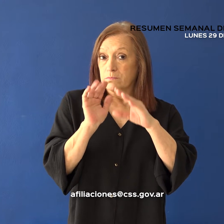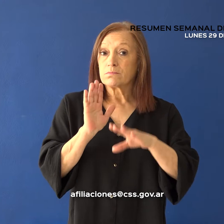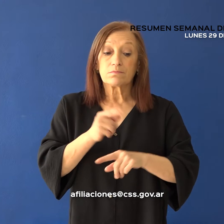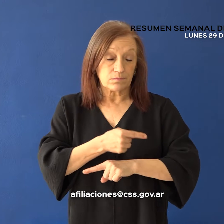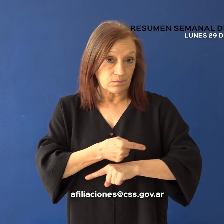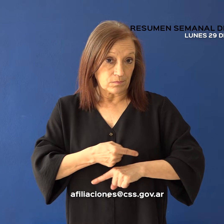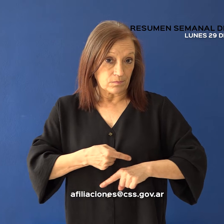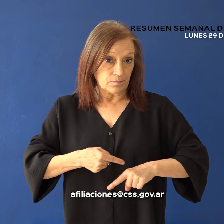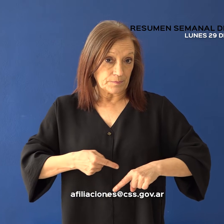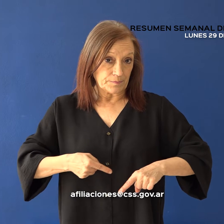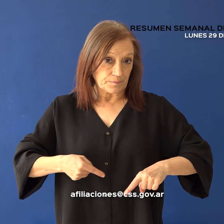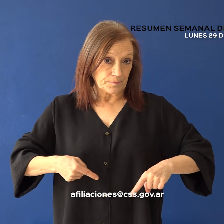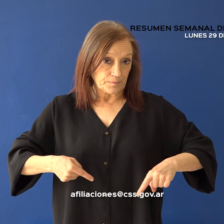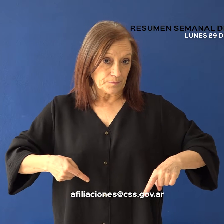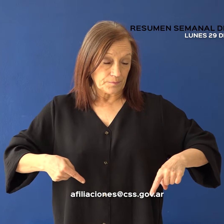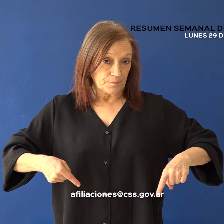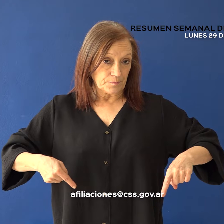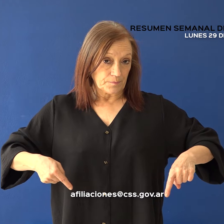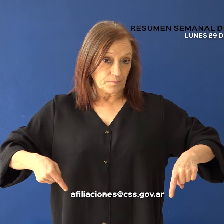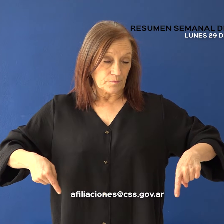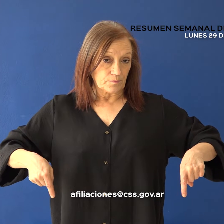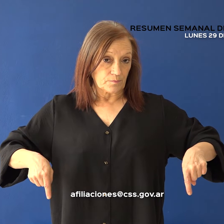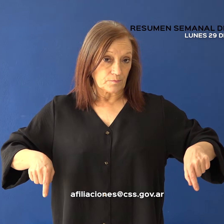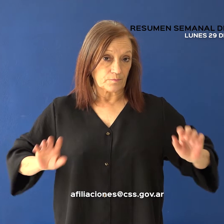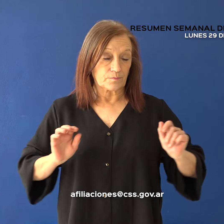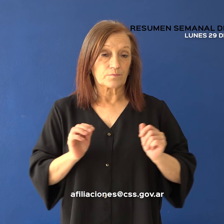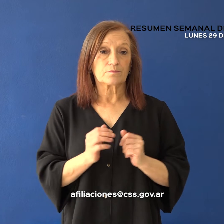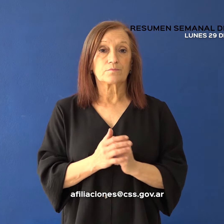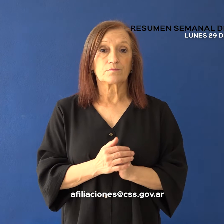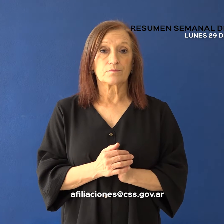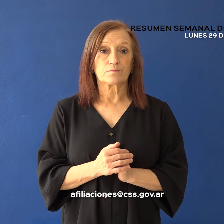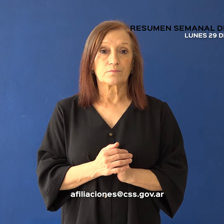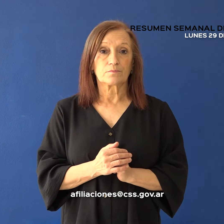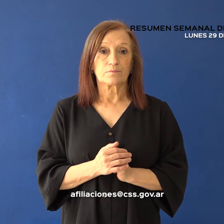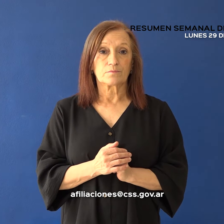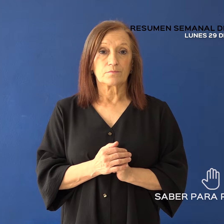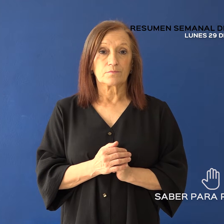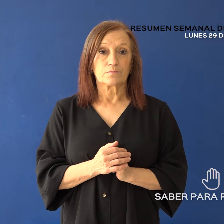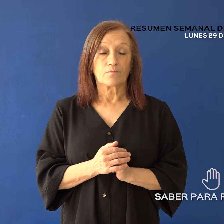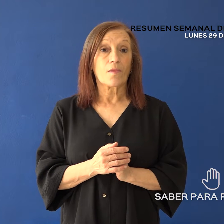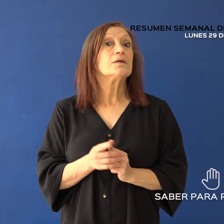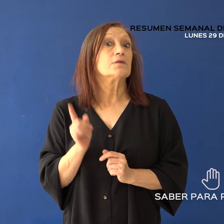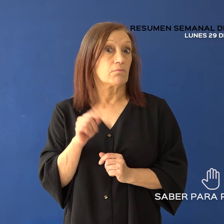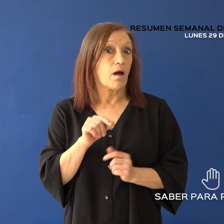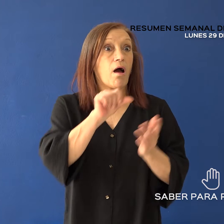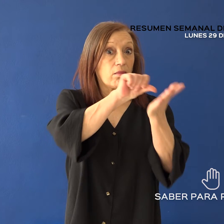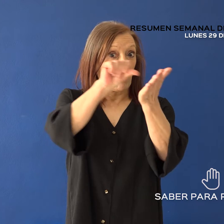arroba css.gov.ar y en el interior comunicándose